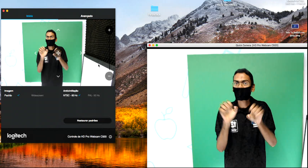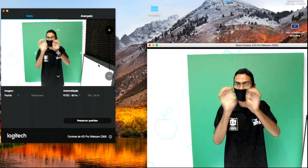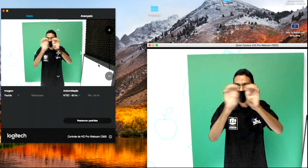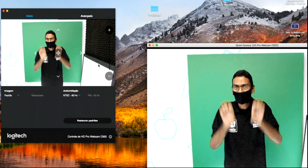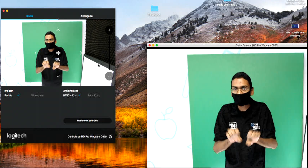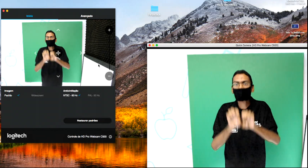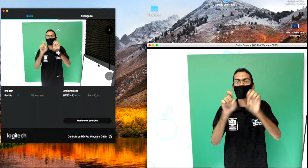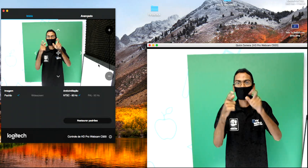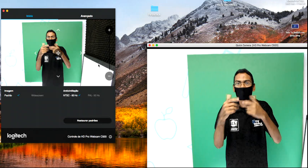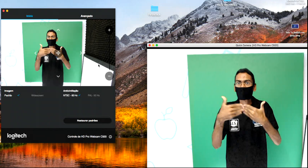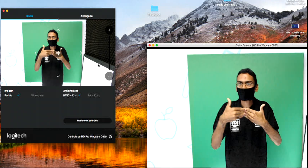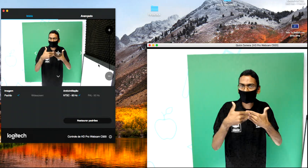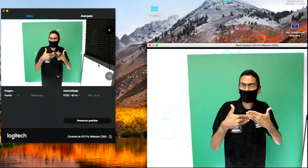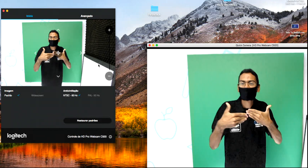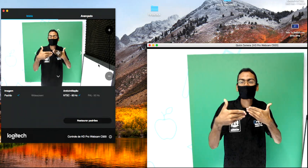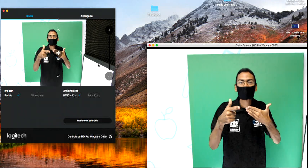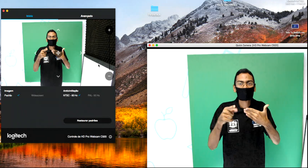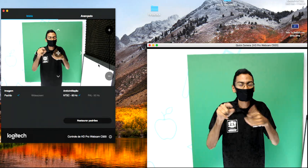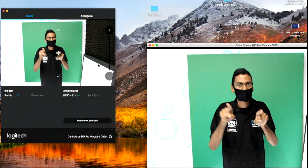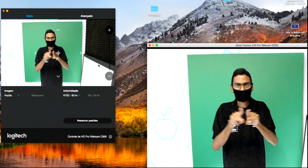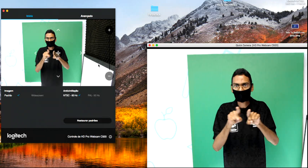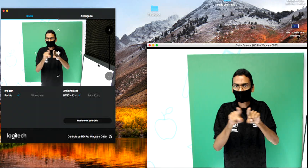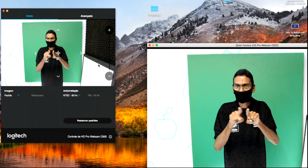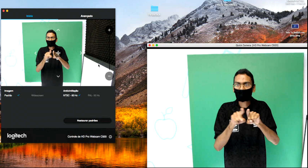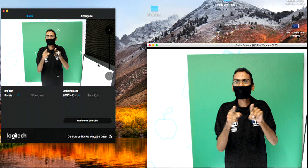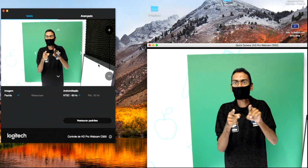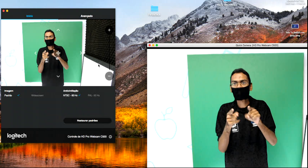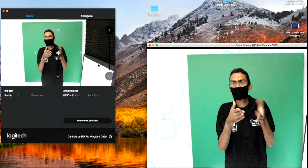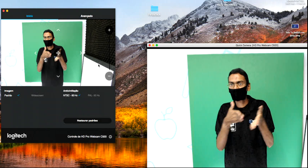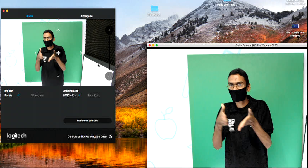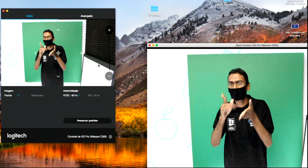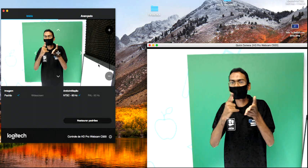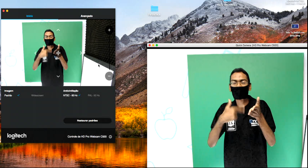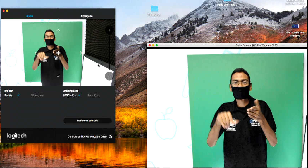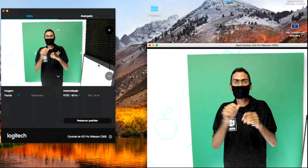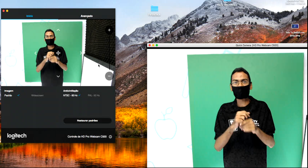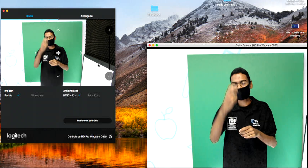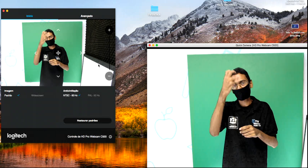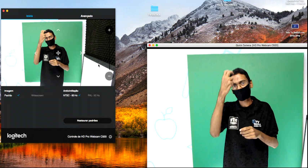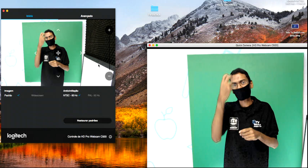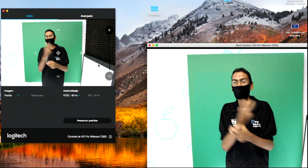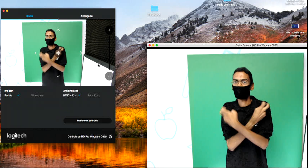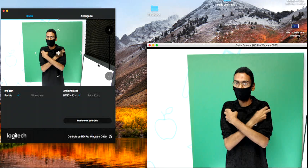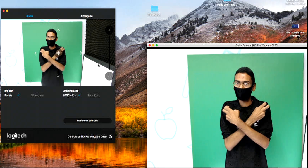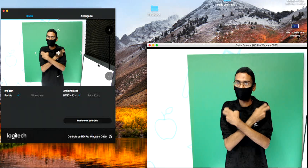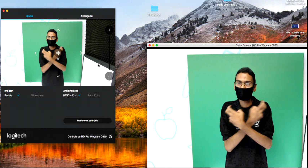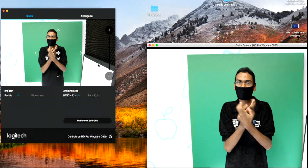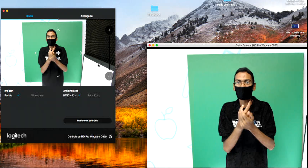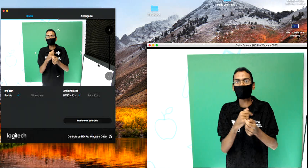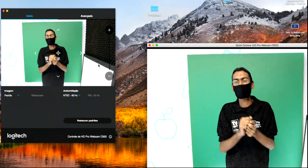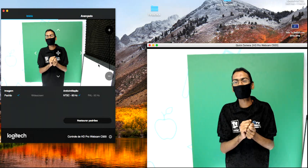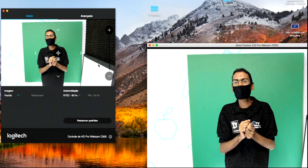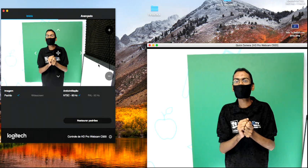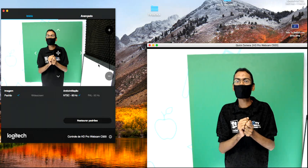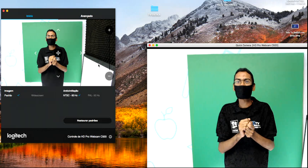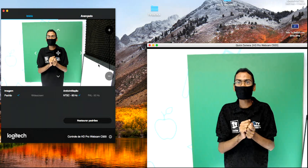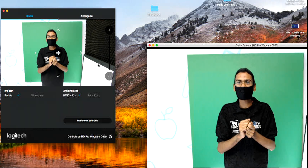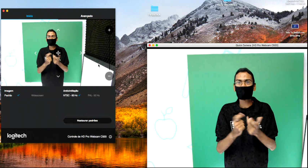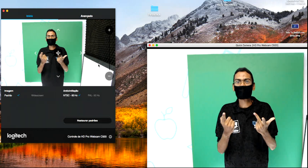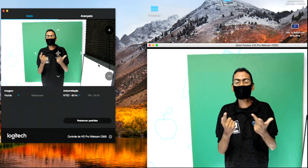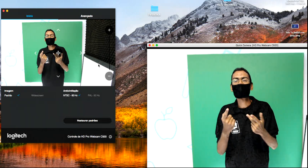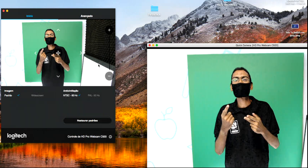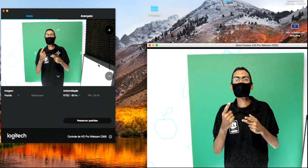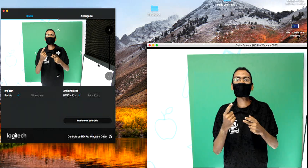período, destacam-se as civilizações orientais egípcia, mesopotâmica, os persas, hebreus e fenícios.